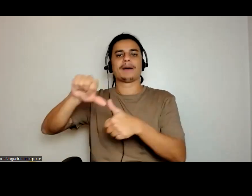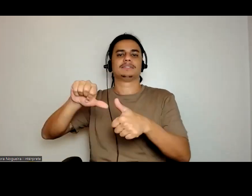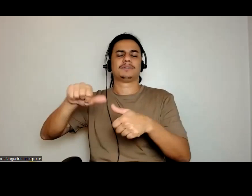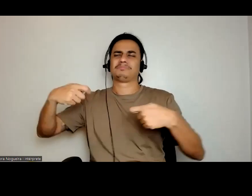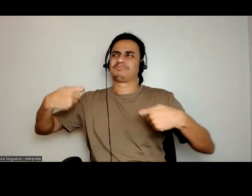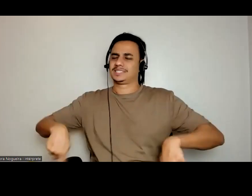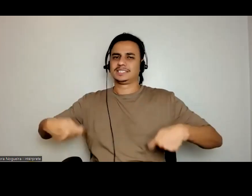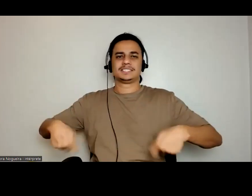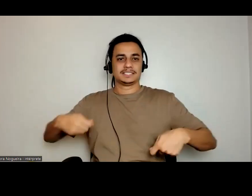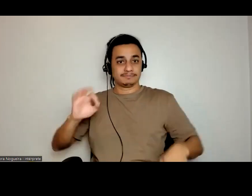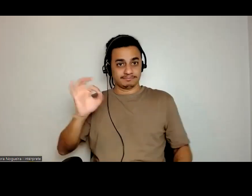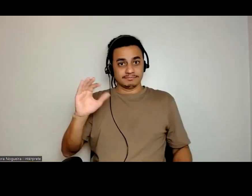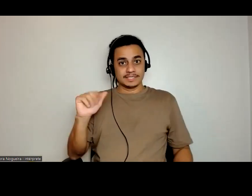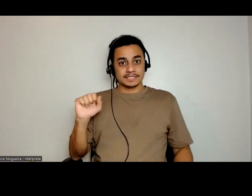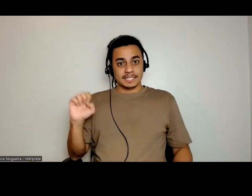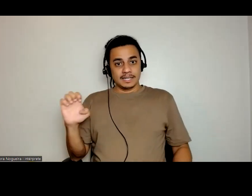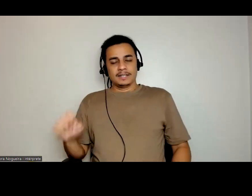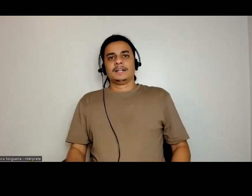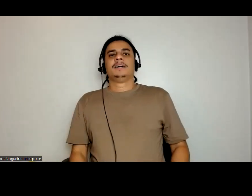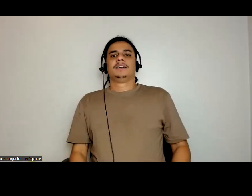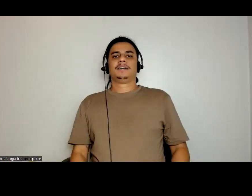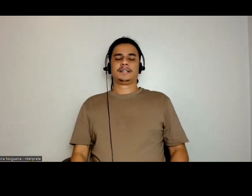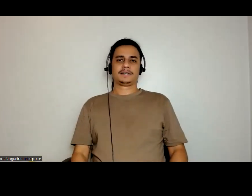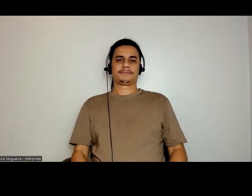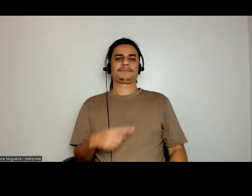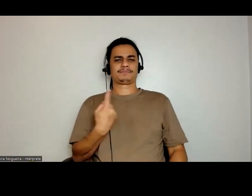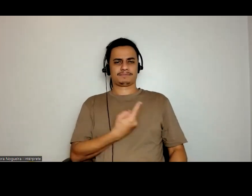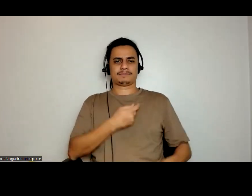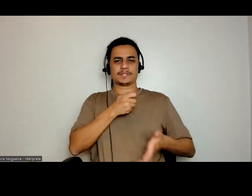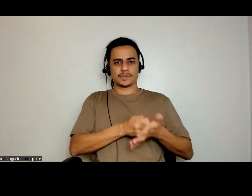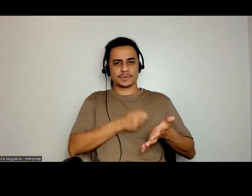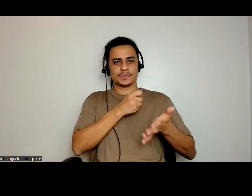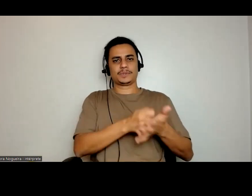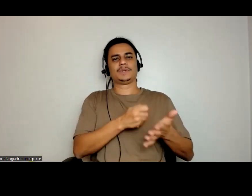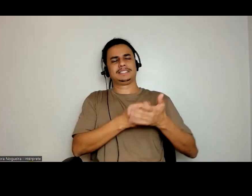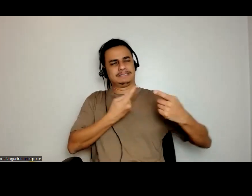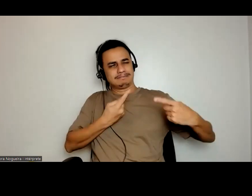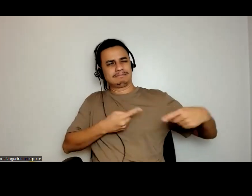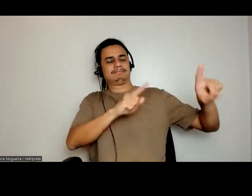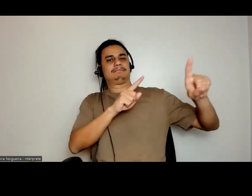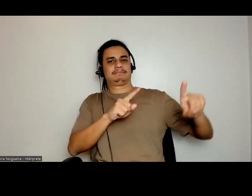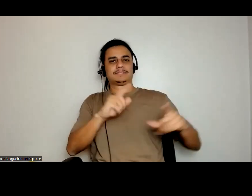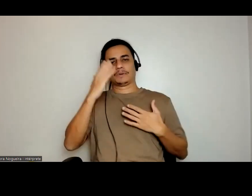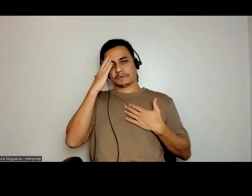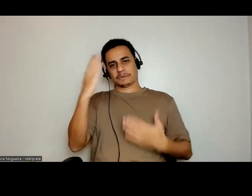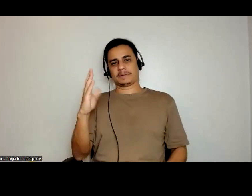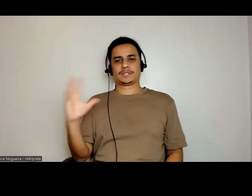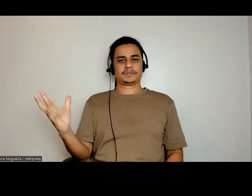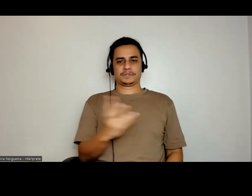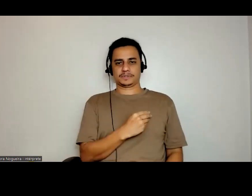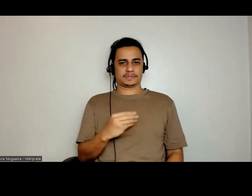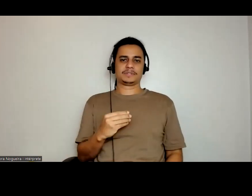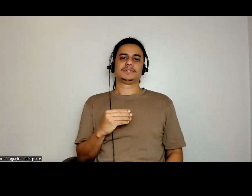Cazé, e que permaneçamos nessa luta contra a colonial. Agradeço demais Cizem,